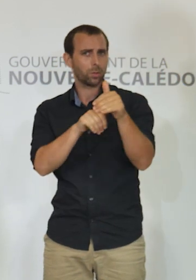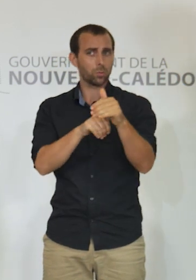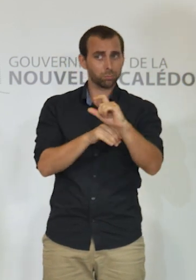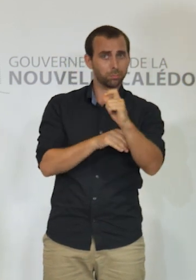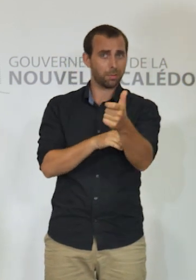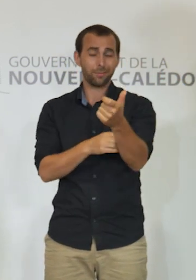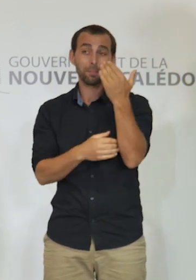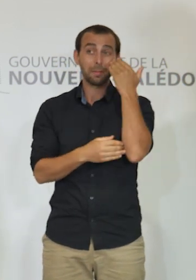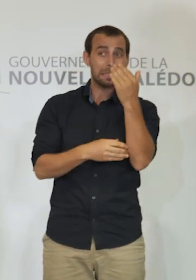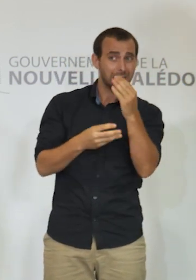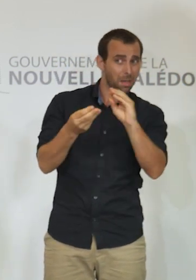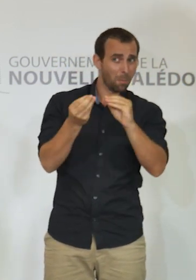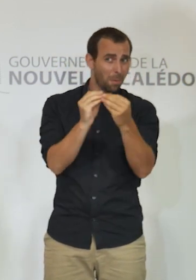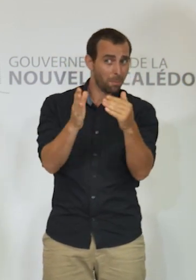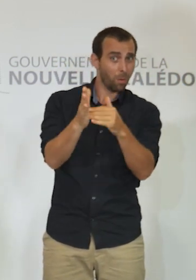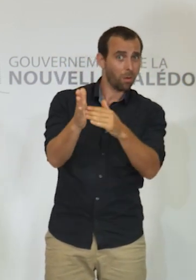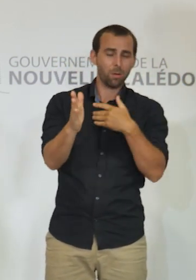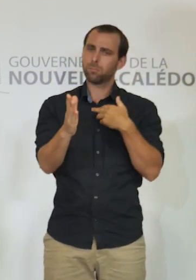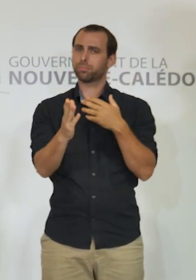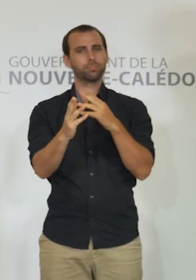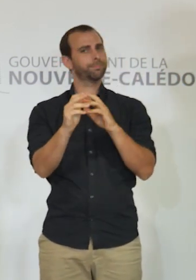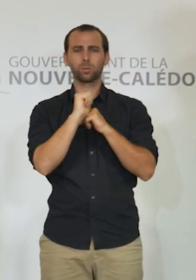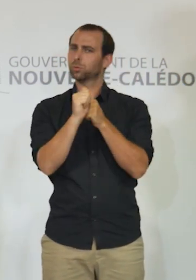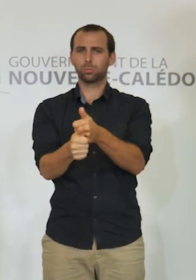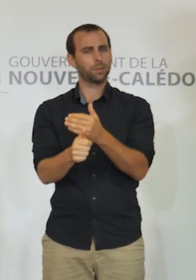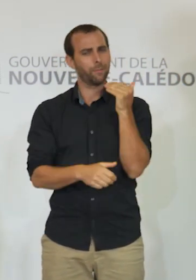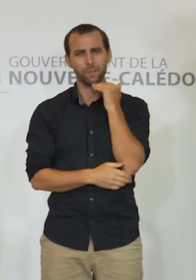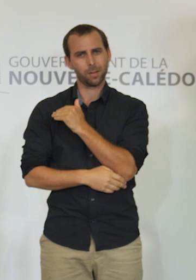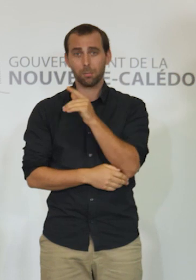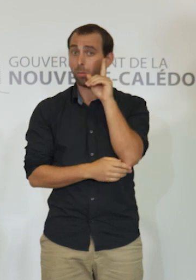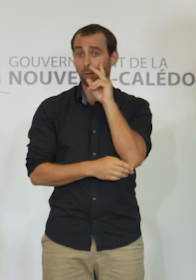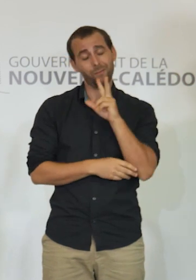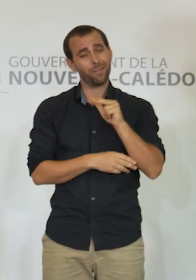à la prochaine alerte, car il y aura d'autres alertes.